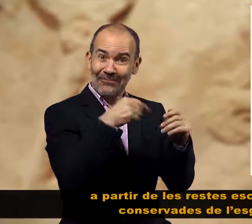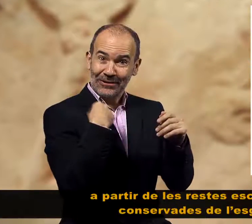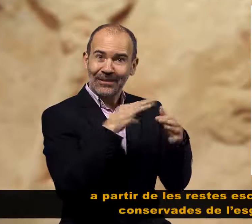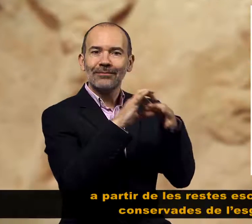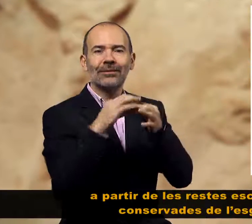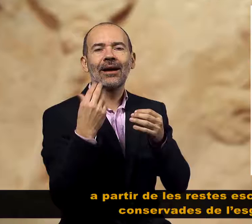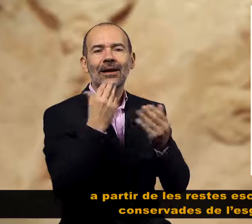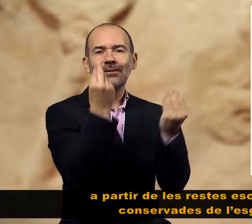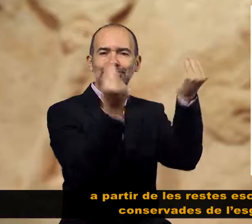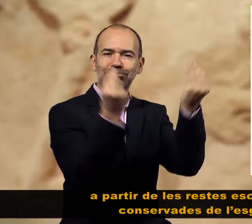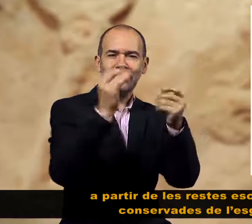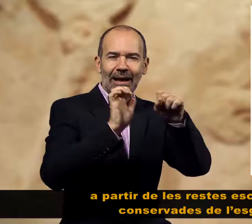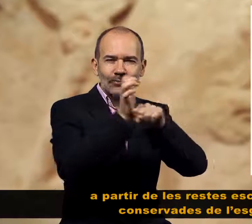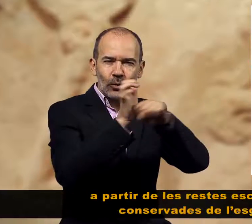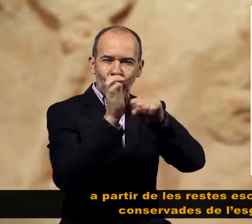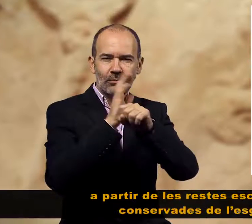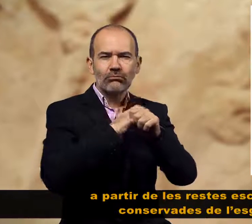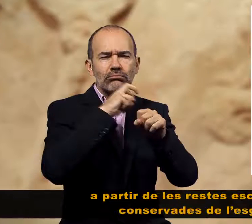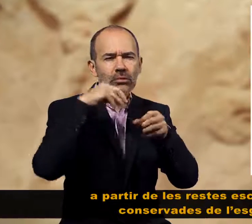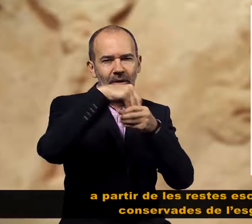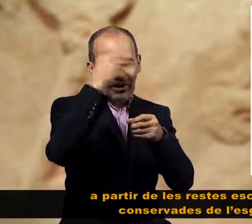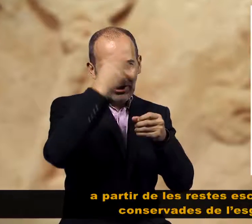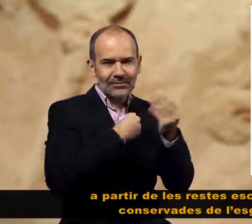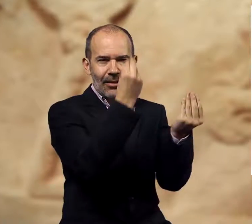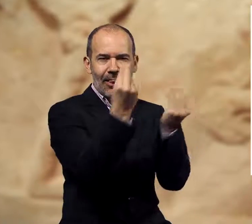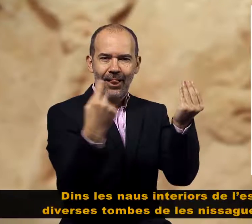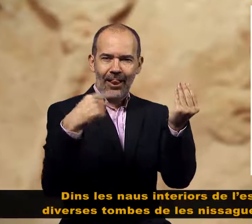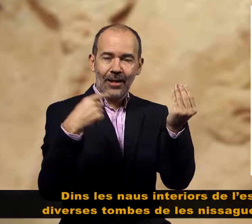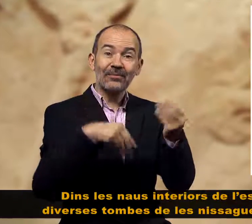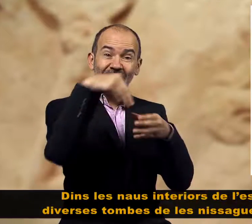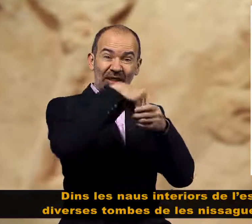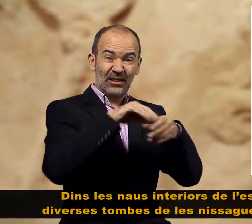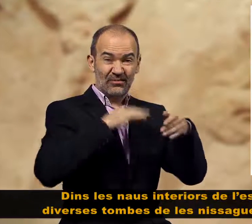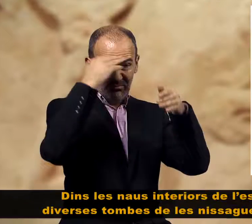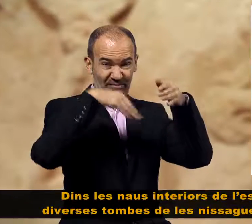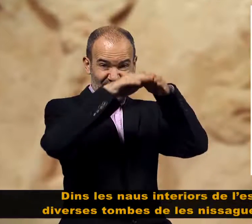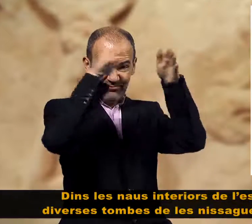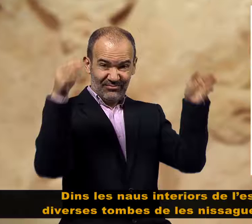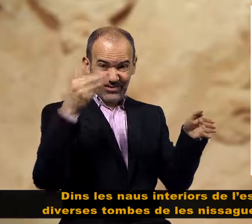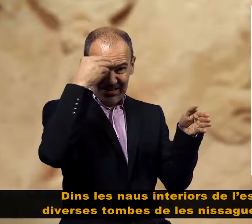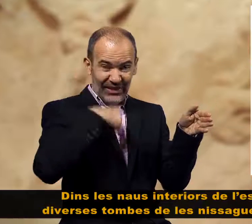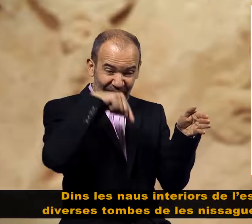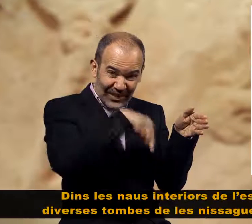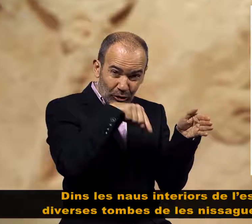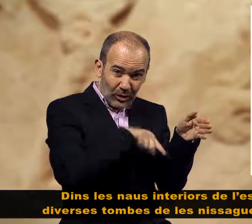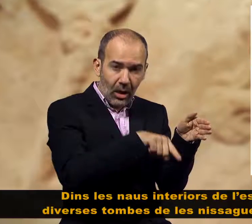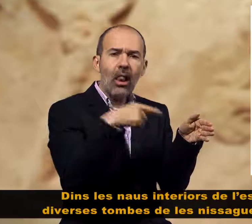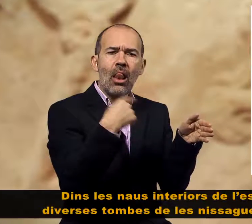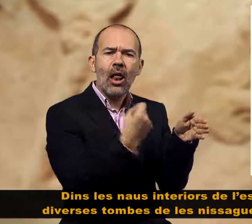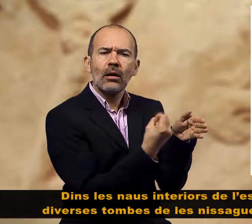restes escultòriques conservades de l'església. Dins les naus interiors de l'església hi havia